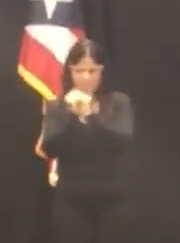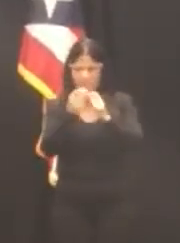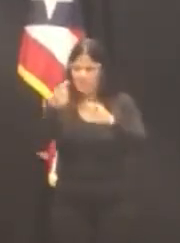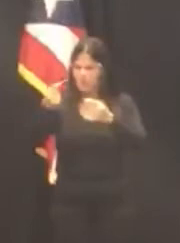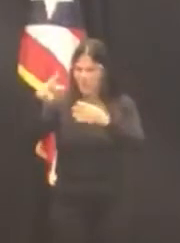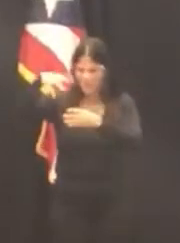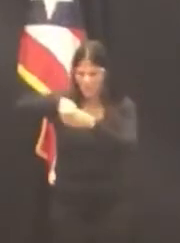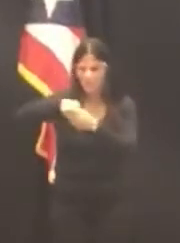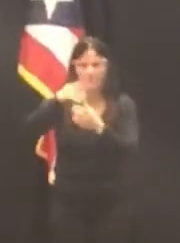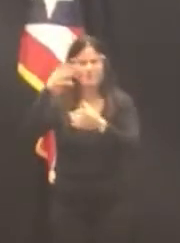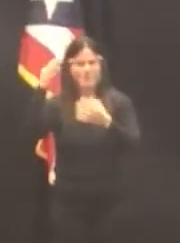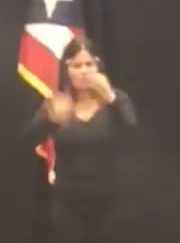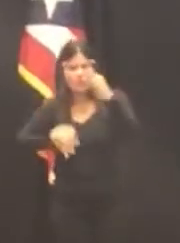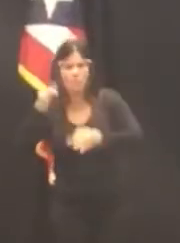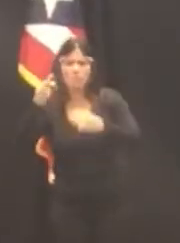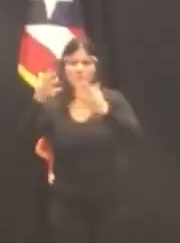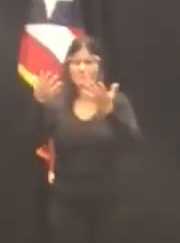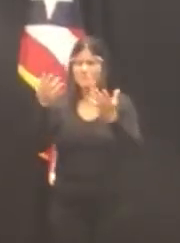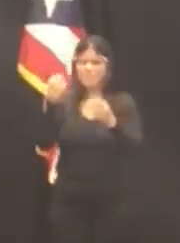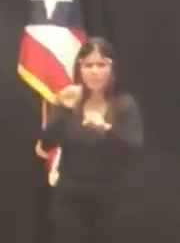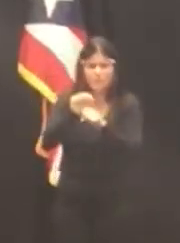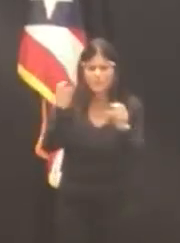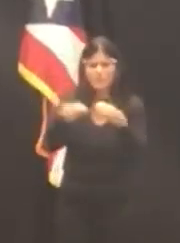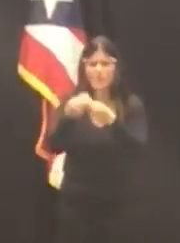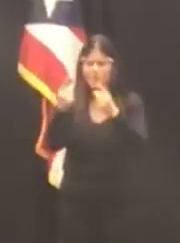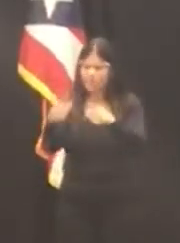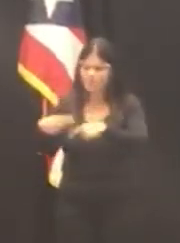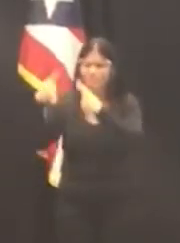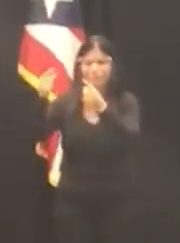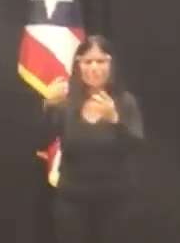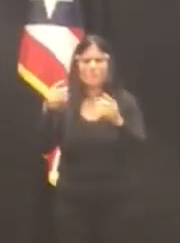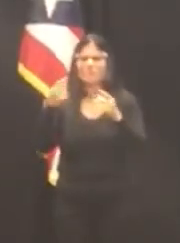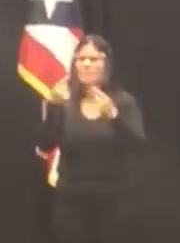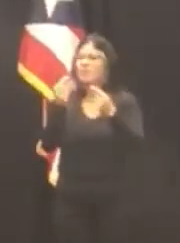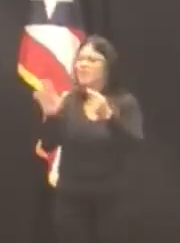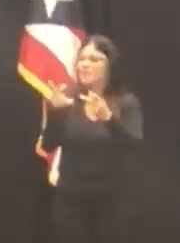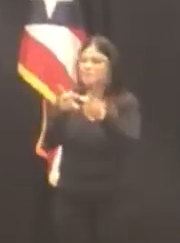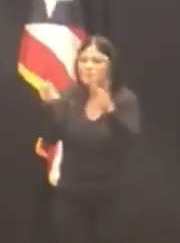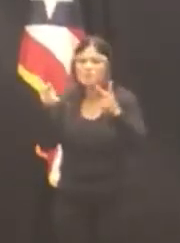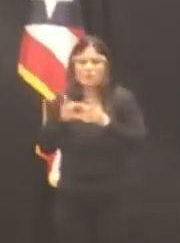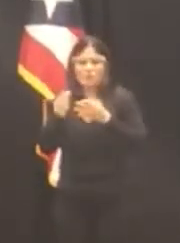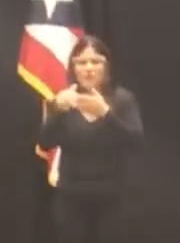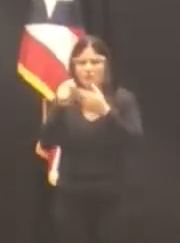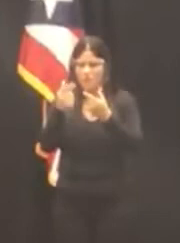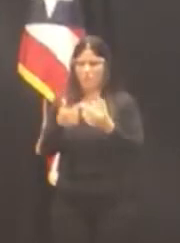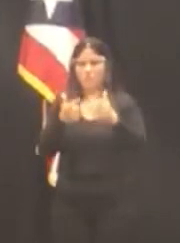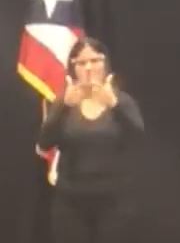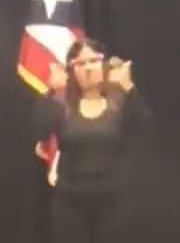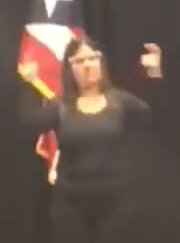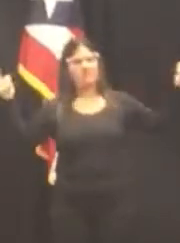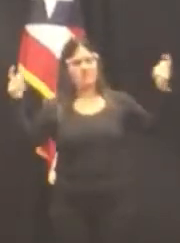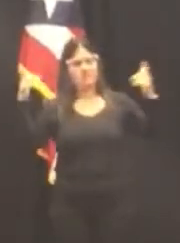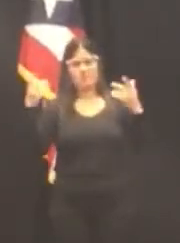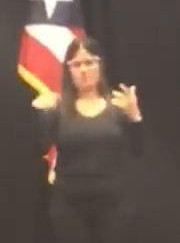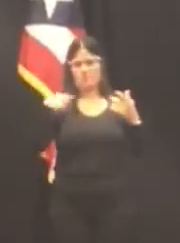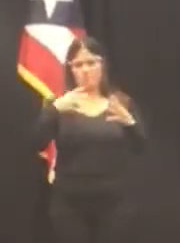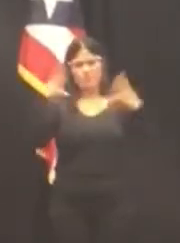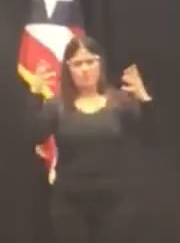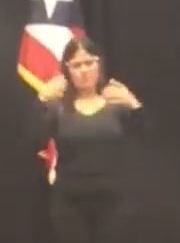través de los años numerosas posiciones de liderato y envergadura dentro del servicio público como